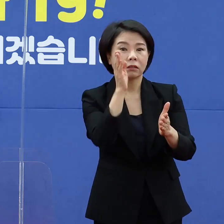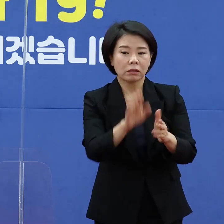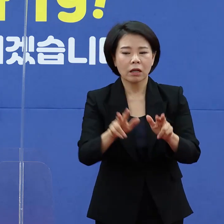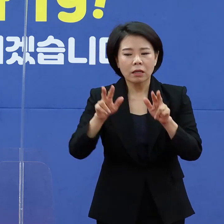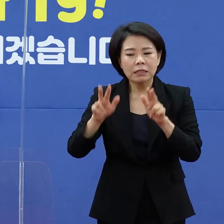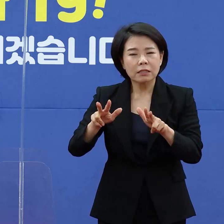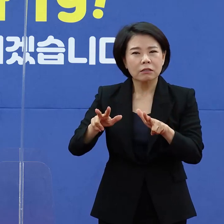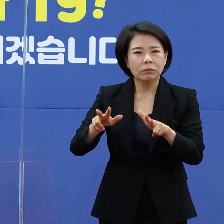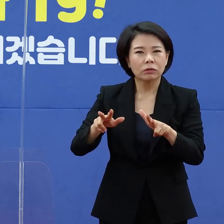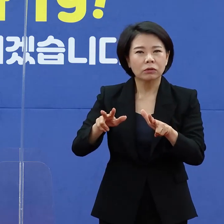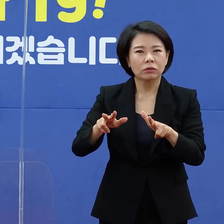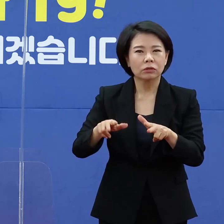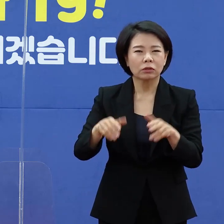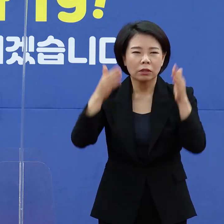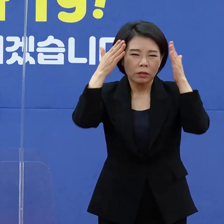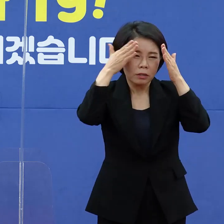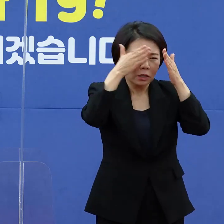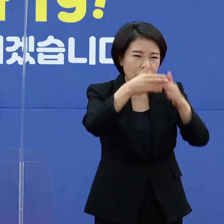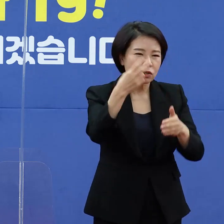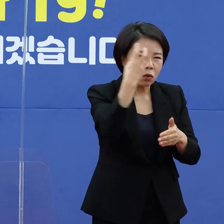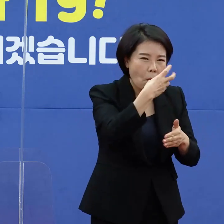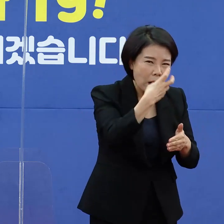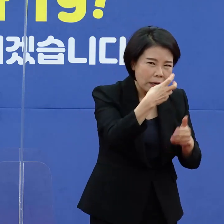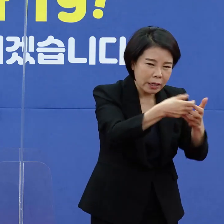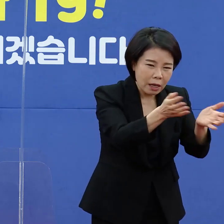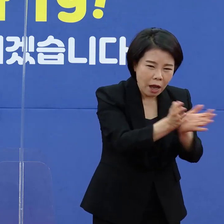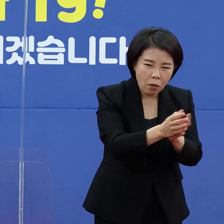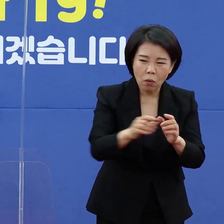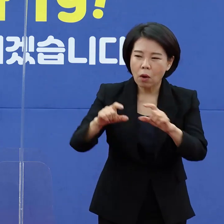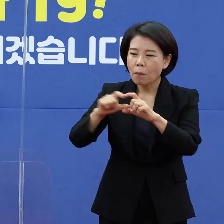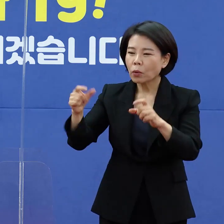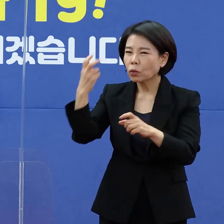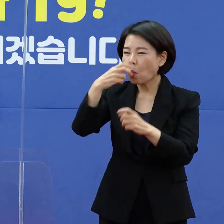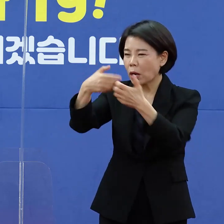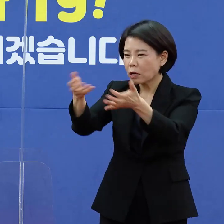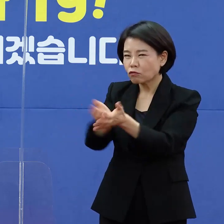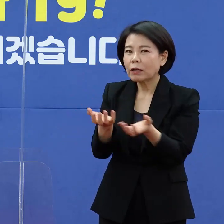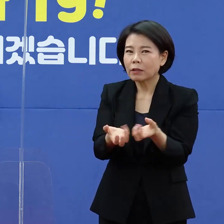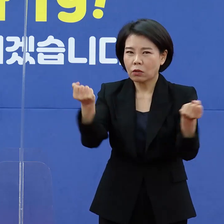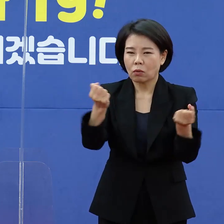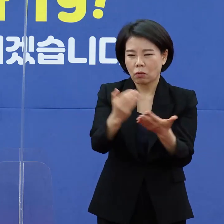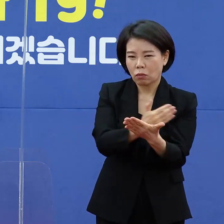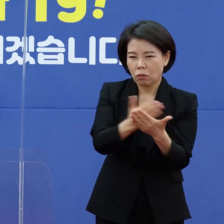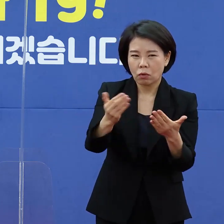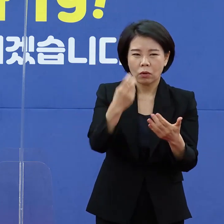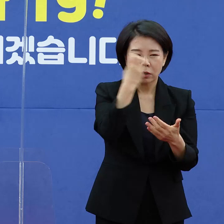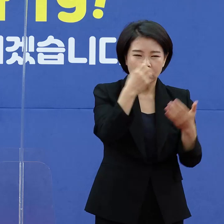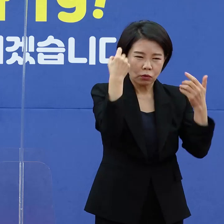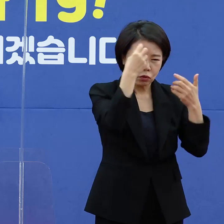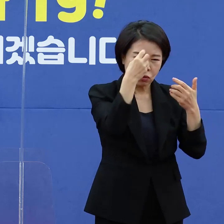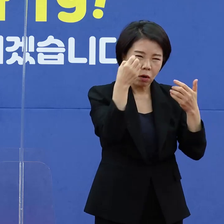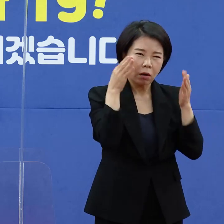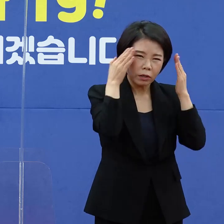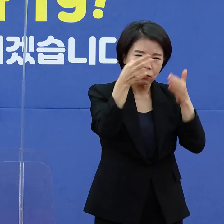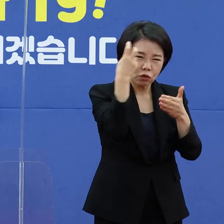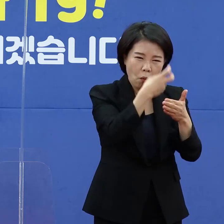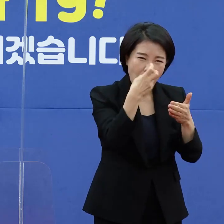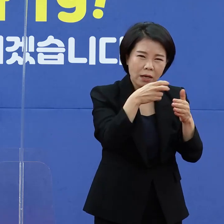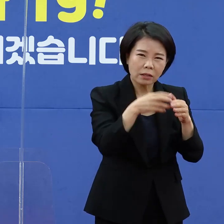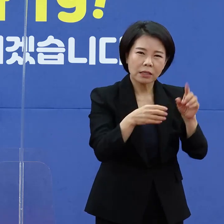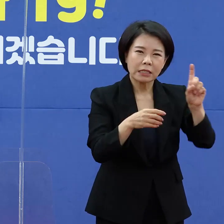이제는 집중관리군과 일반관리군으로 나눈다고 했고 집중관리군은 약 10%